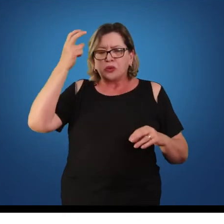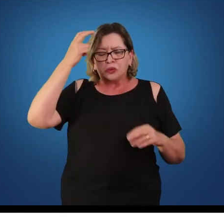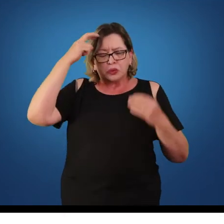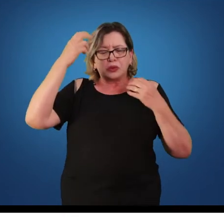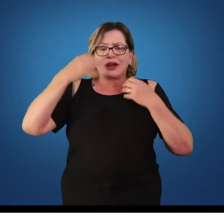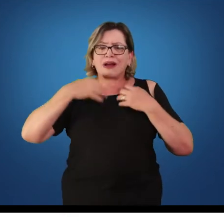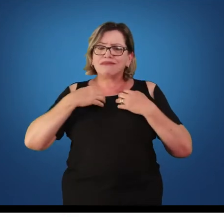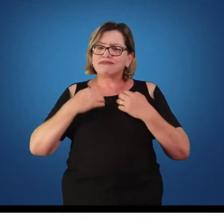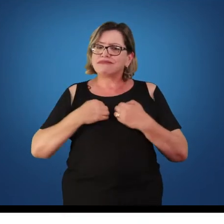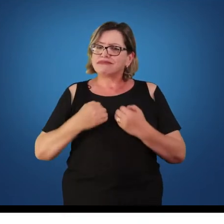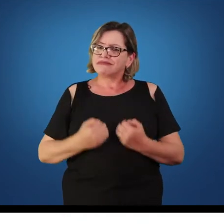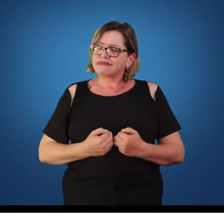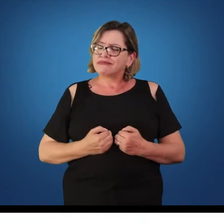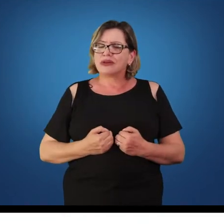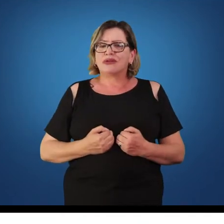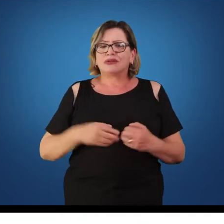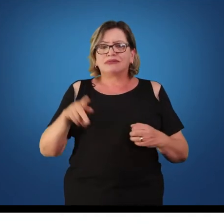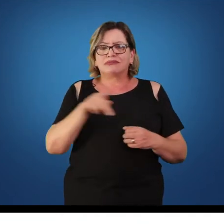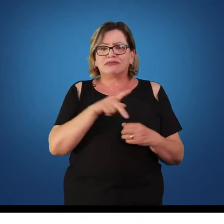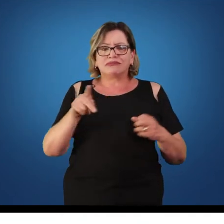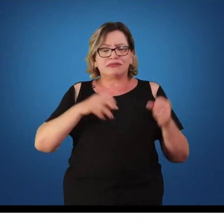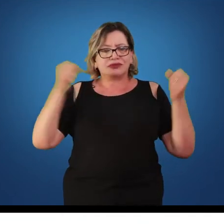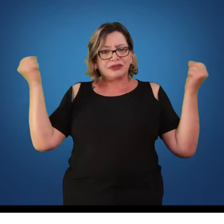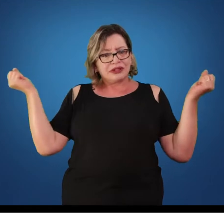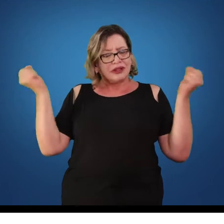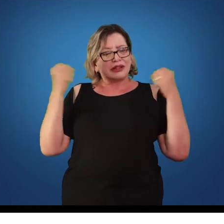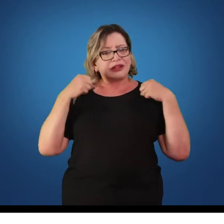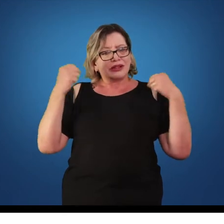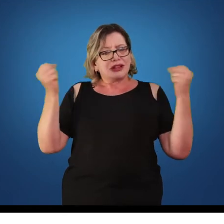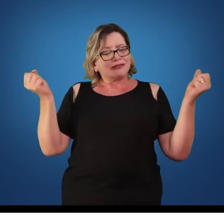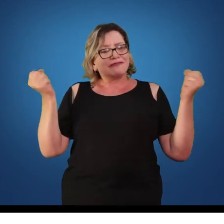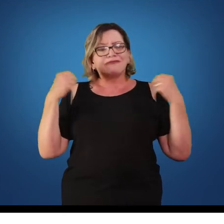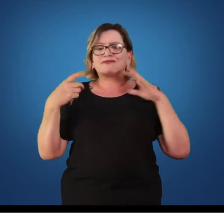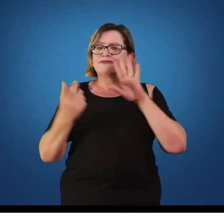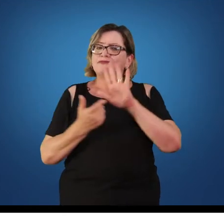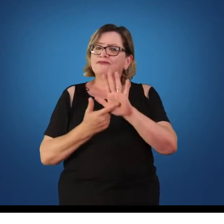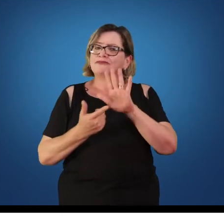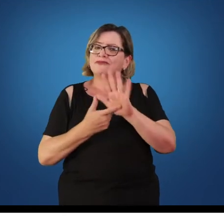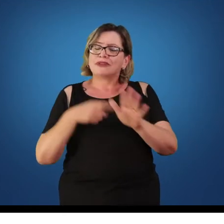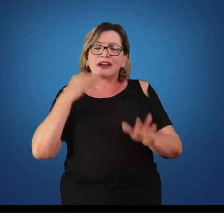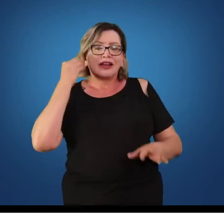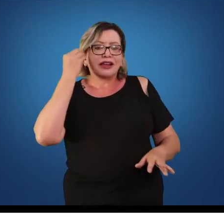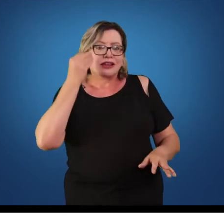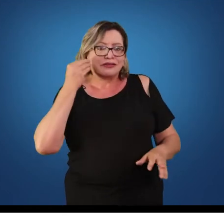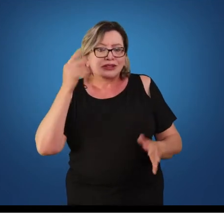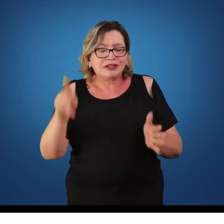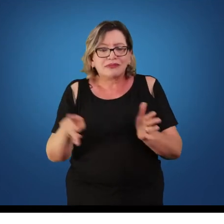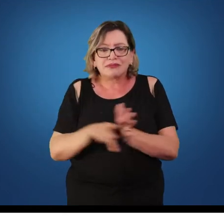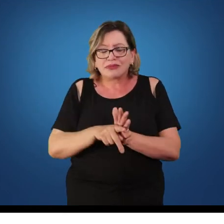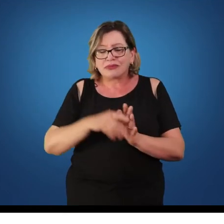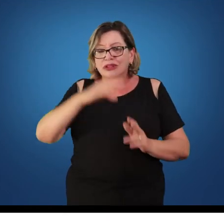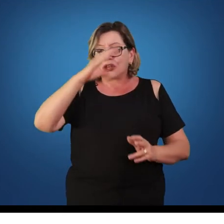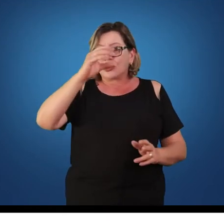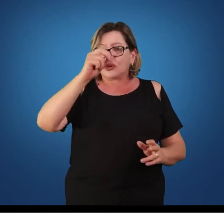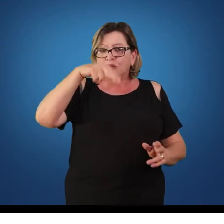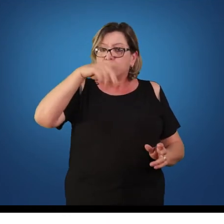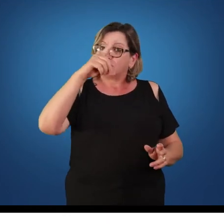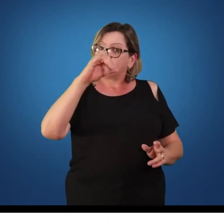o professor de educação física, sim, vai apresentar e vai proporcionar vivências de condicionamento corporal da ginástica na escola.